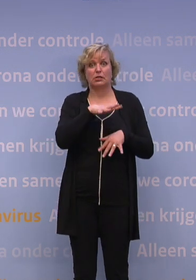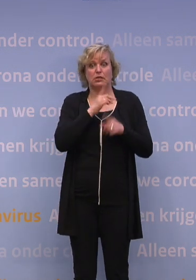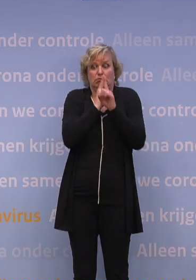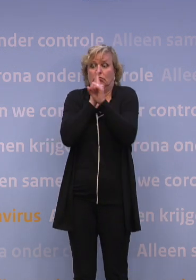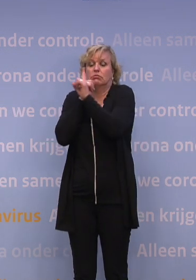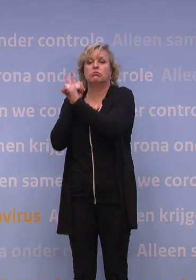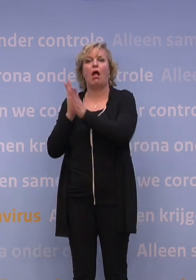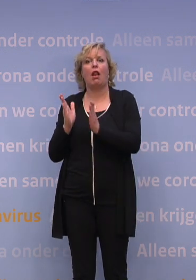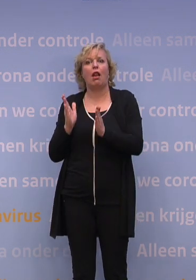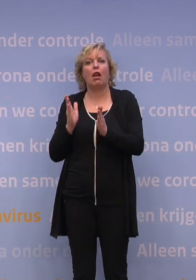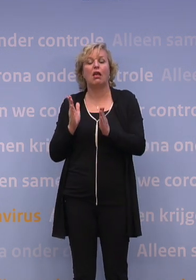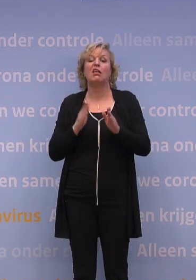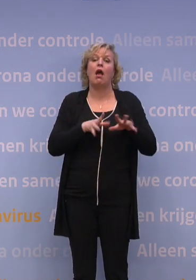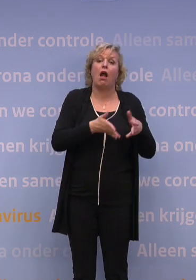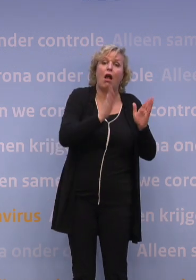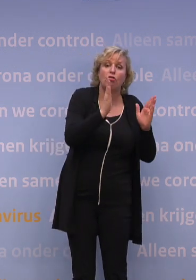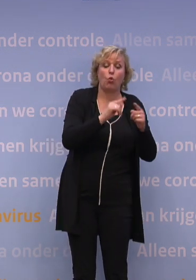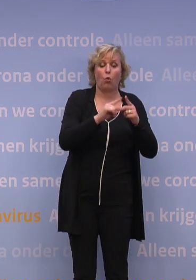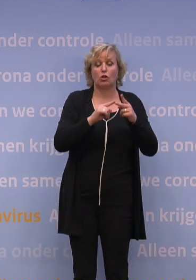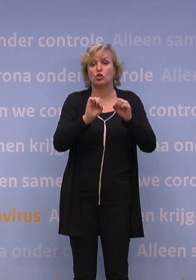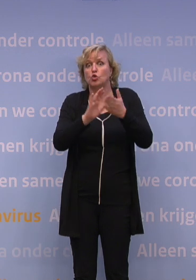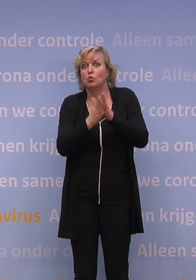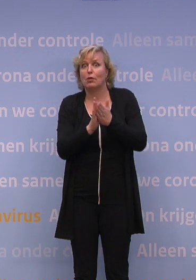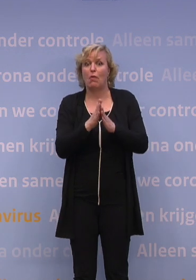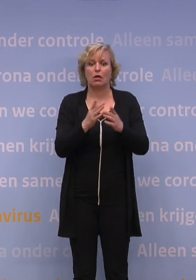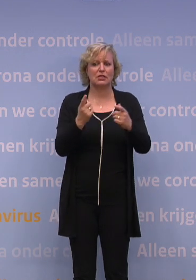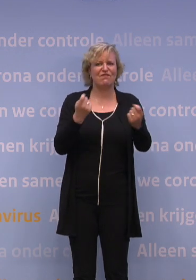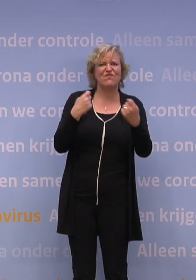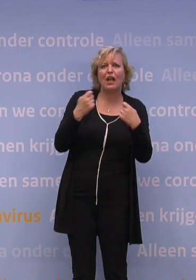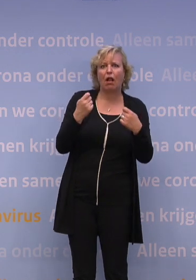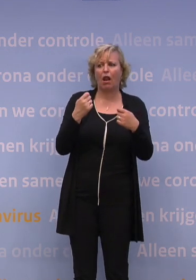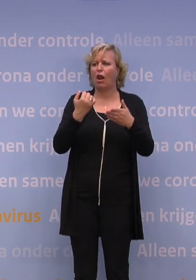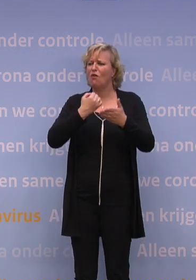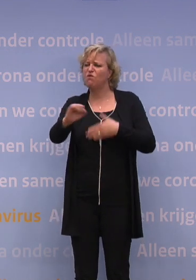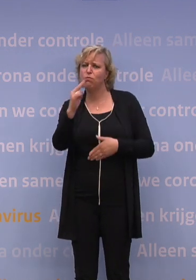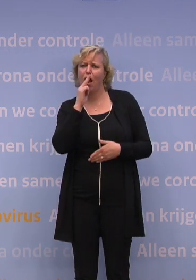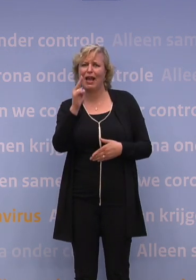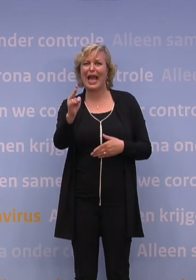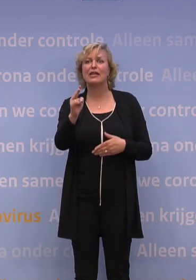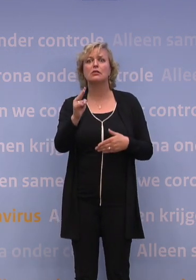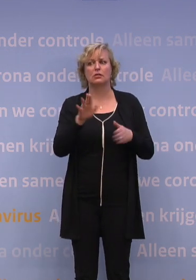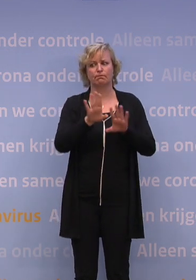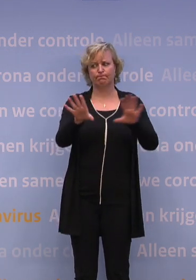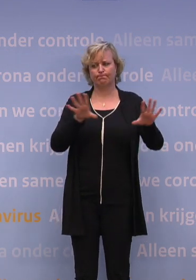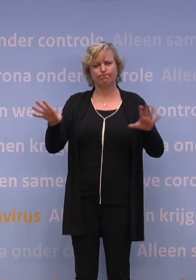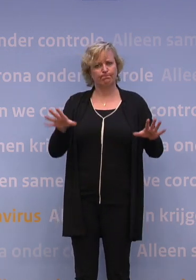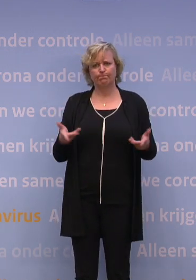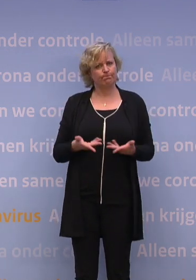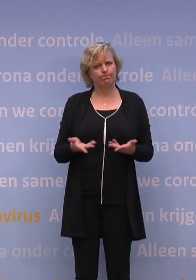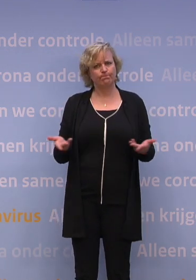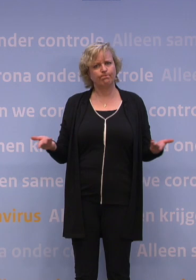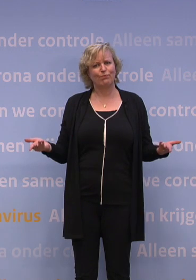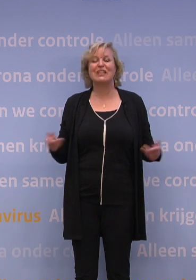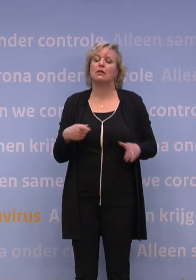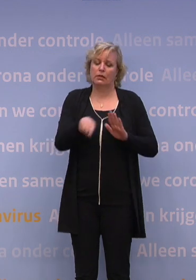in heel veel kantoren, supermarkten, andere winkels, als je binnen op voetbal gaat kijken met mensen, zal dat ook niet gelden. Dat geldt dan wel,